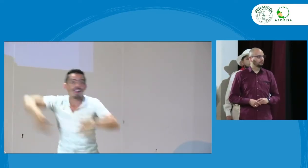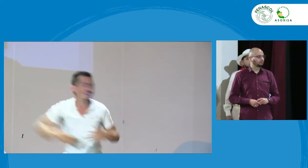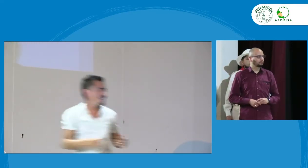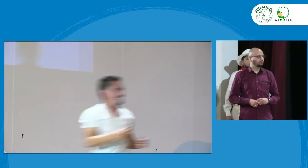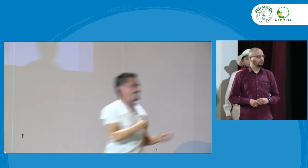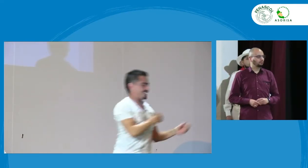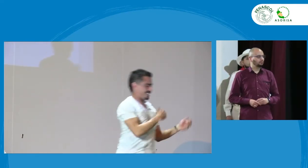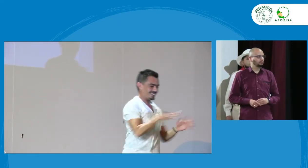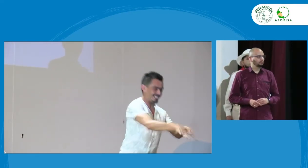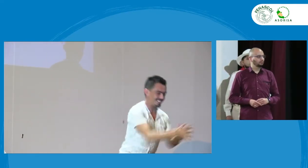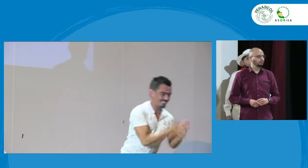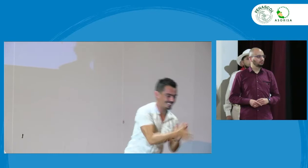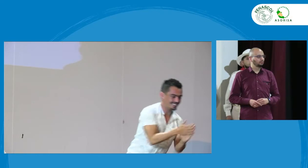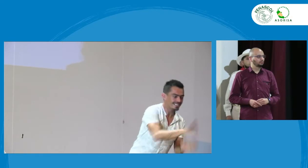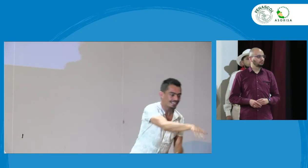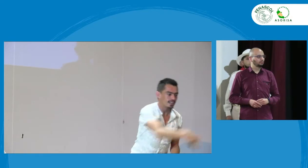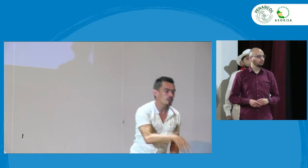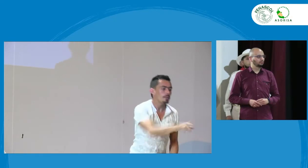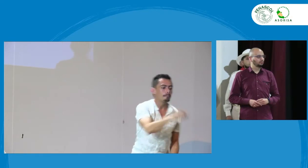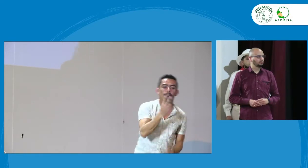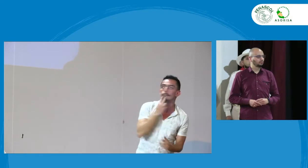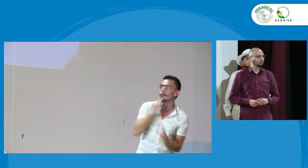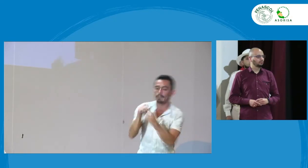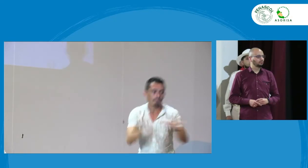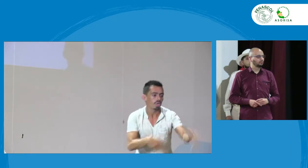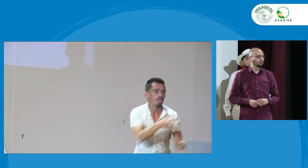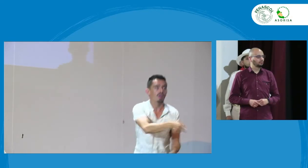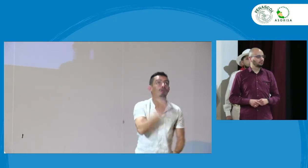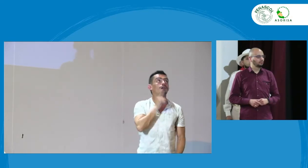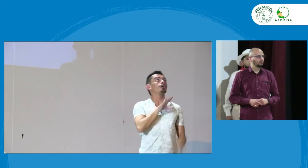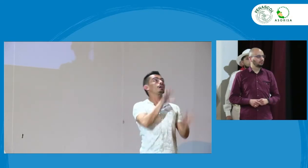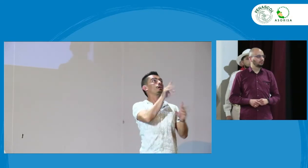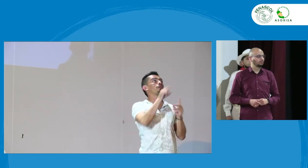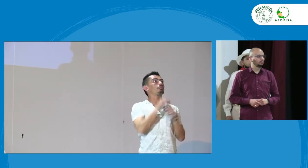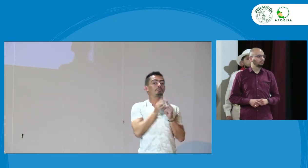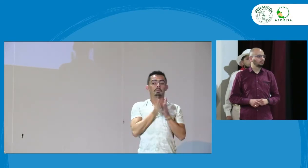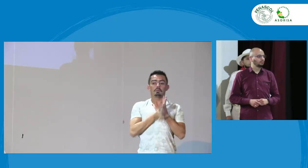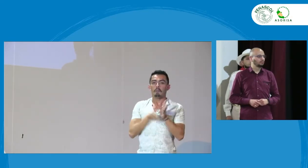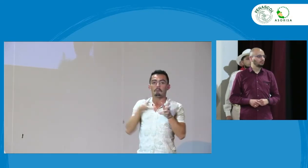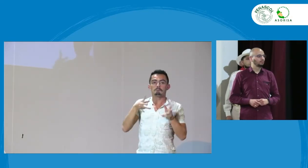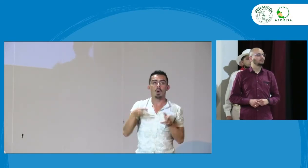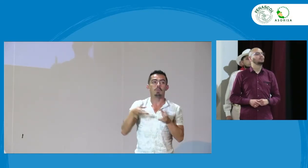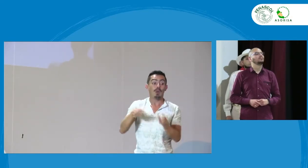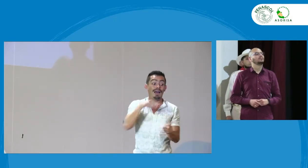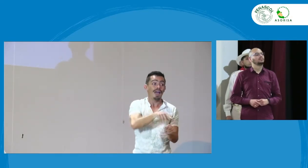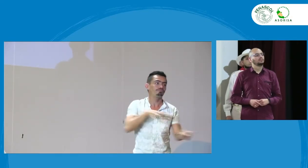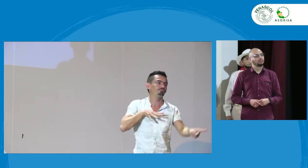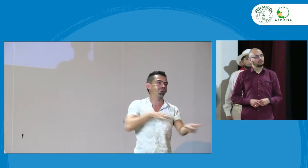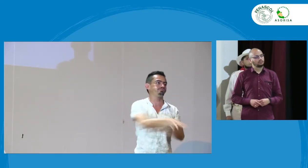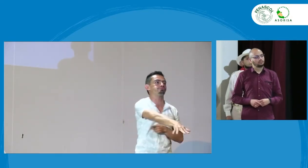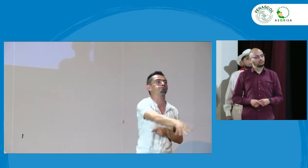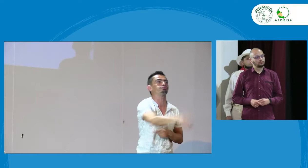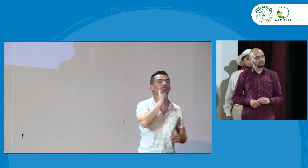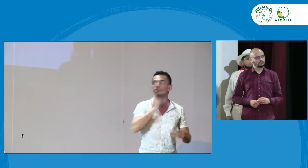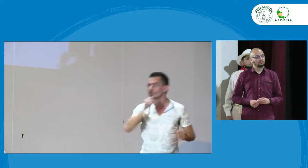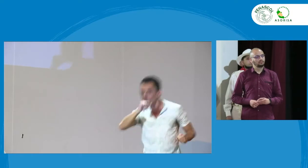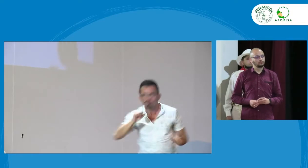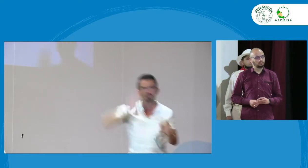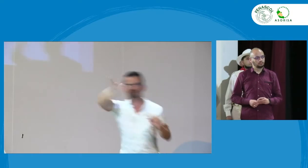esta persona que ese modelo lingüístico no ha tenido esa experiencia cultural identitaria de lengua de señas pues su actuar en la escuela va a ser